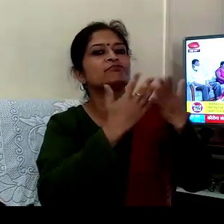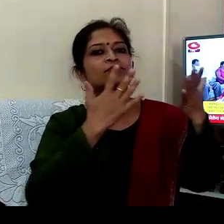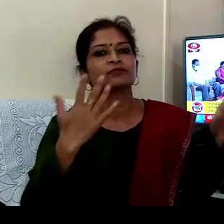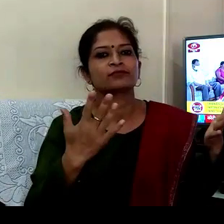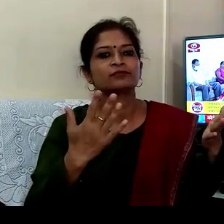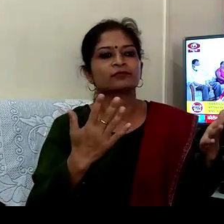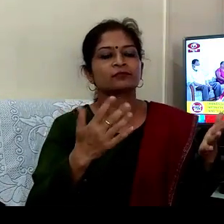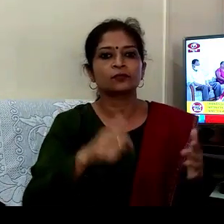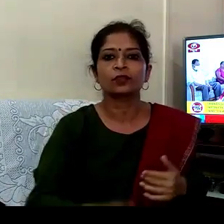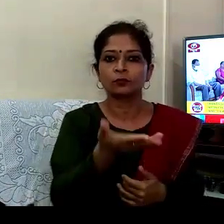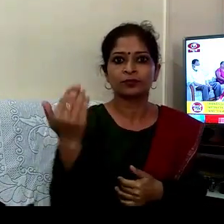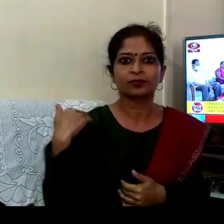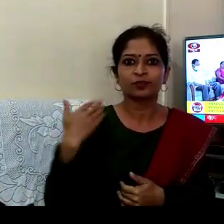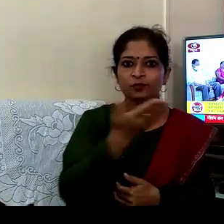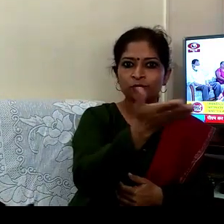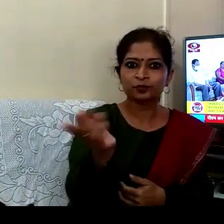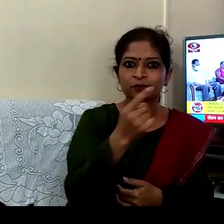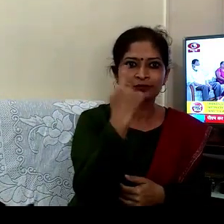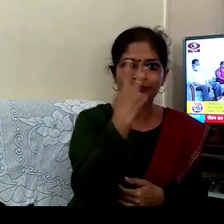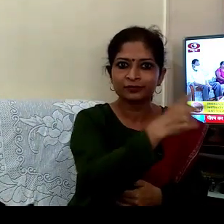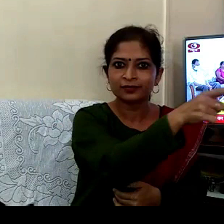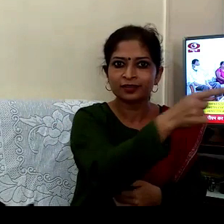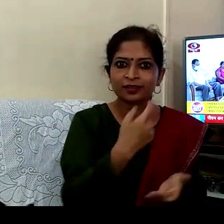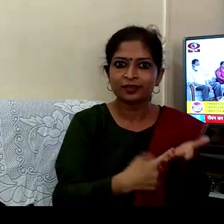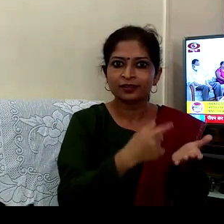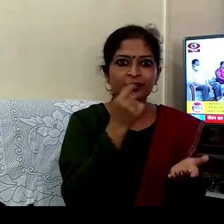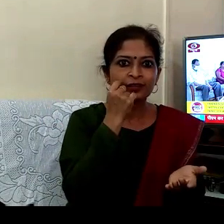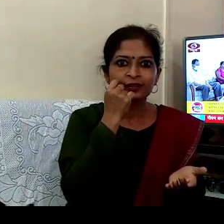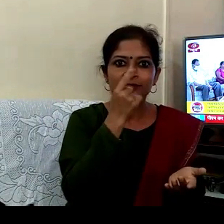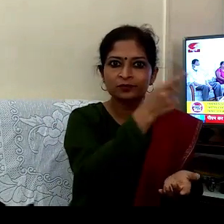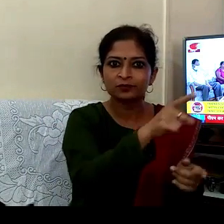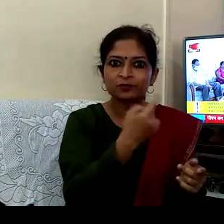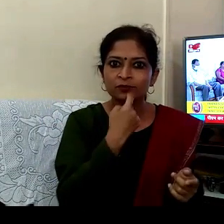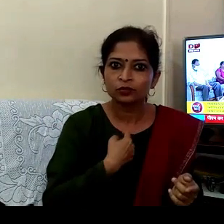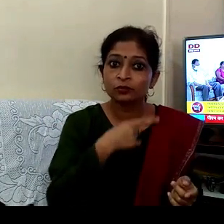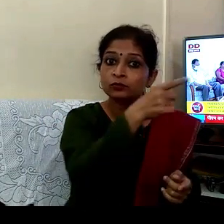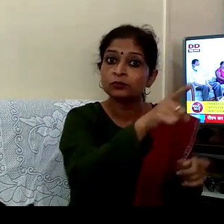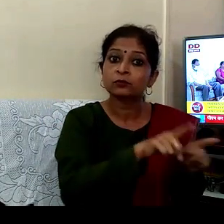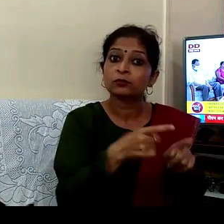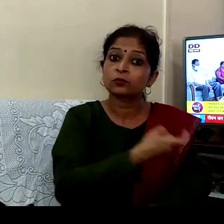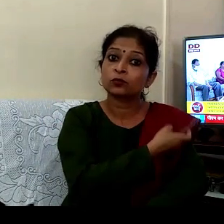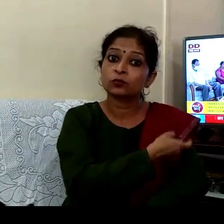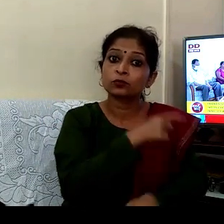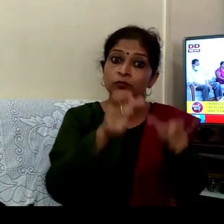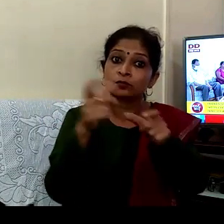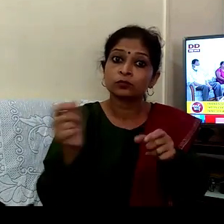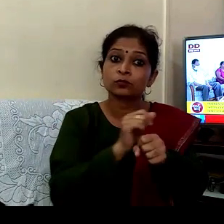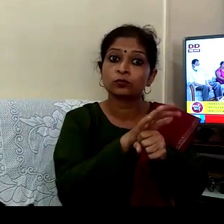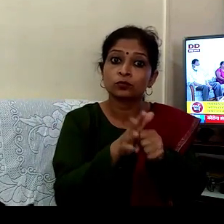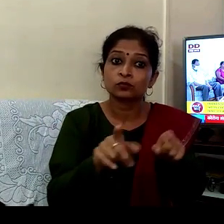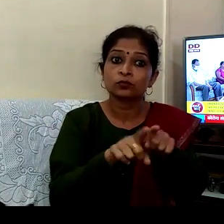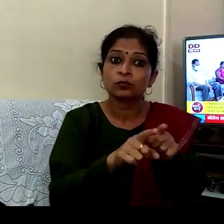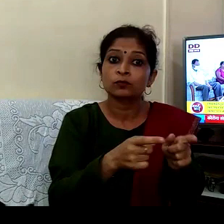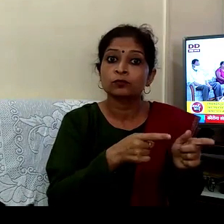ساتھیوں جیسا کہ رام نے بتایا کہ انہوں نے ہر اس نردیش کا پالن کیا جو ان کو کرونا کی